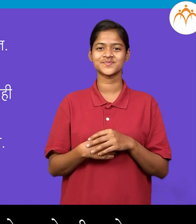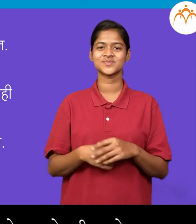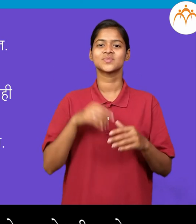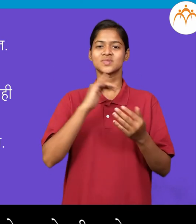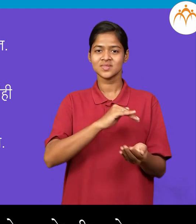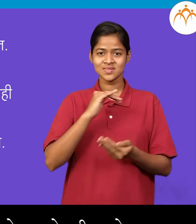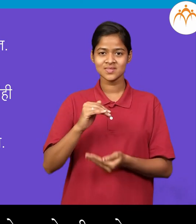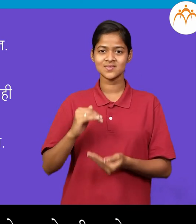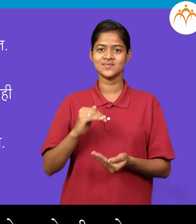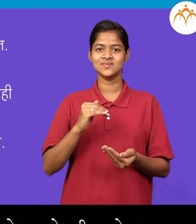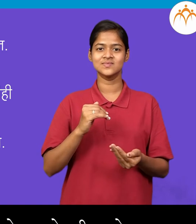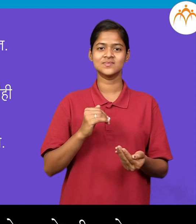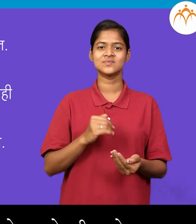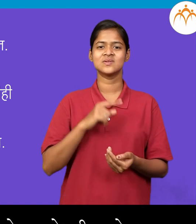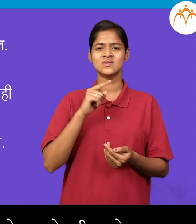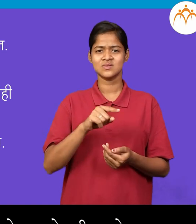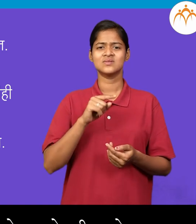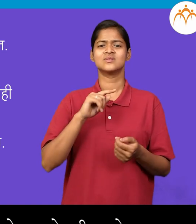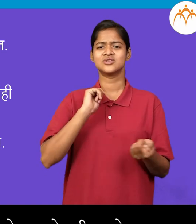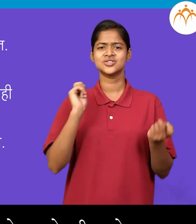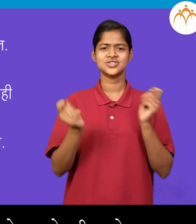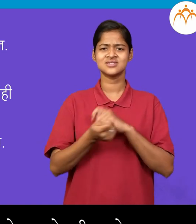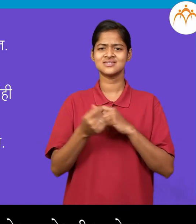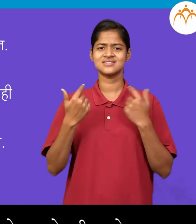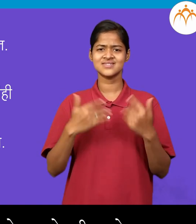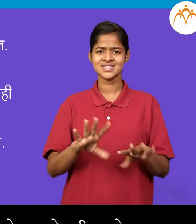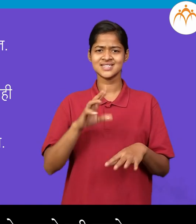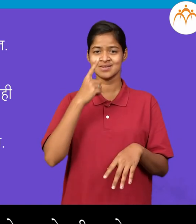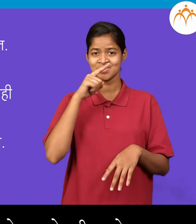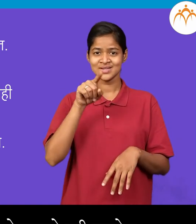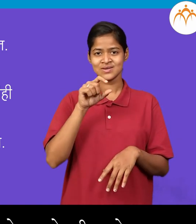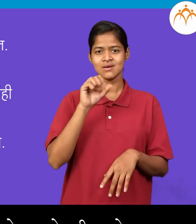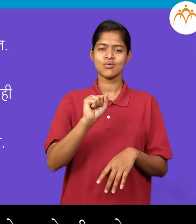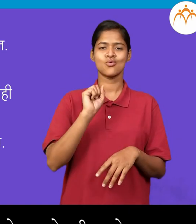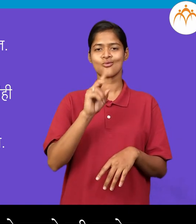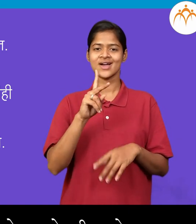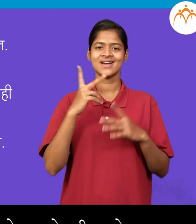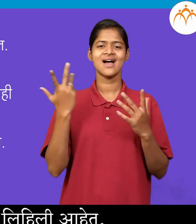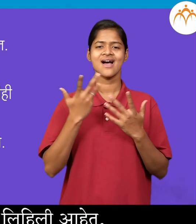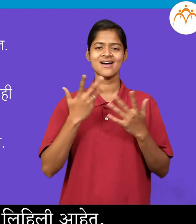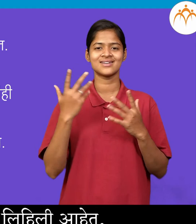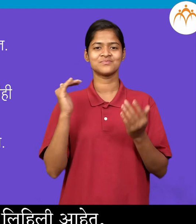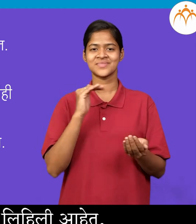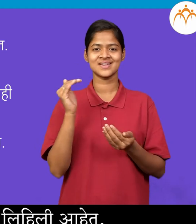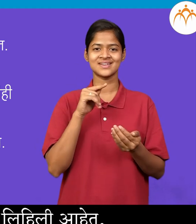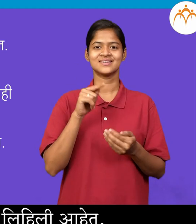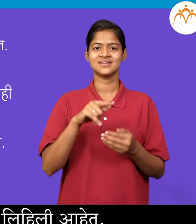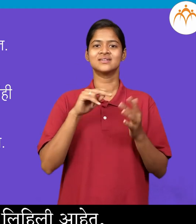बाहुलीला चाएवजी तीला असेमंटले तरी चालेल करण बाहुली बद्दल